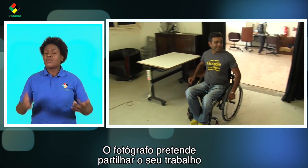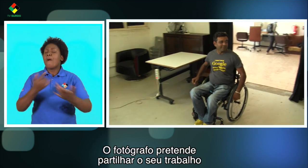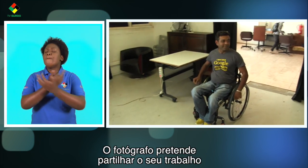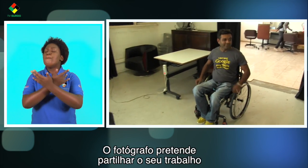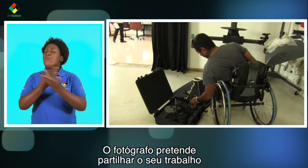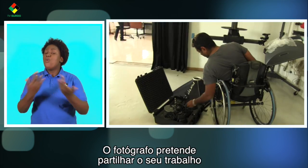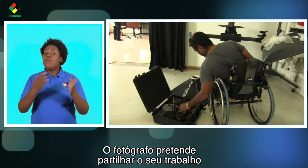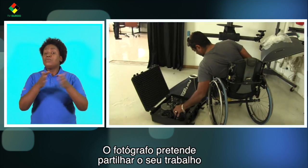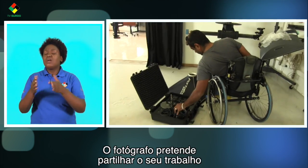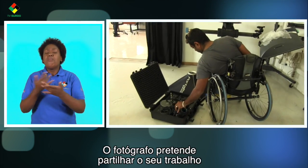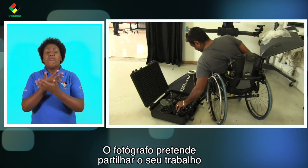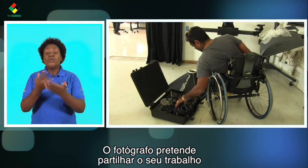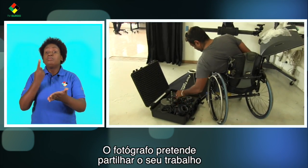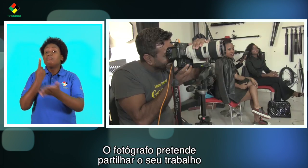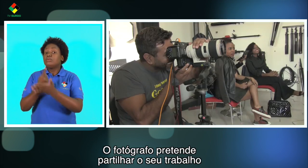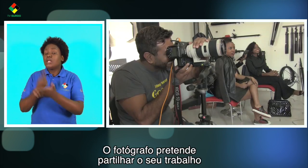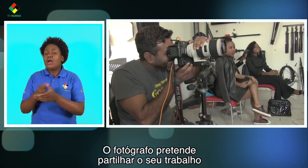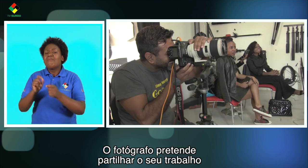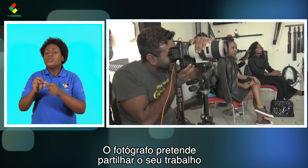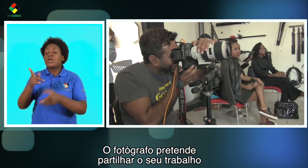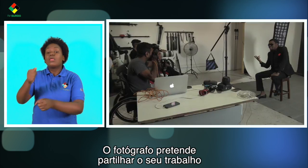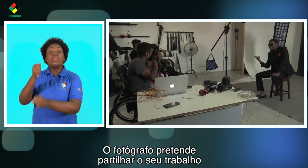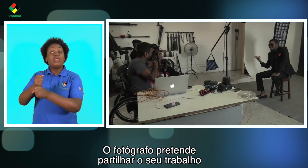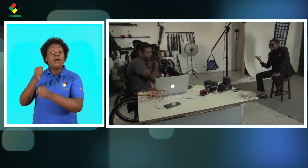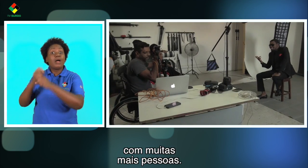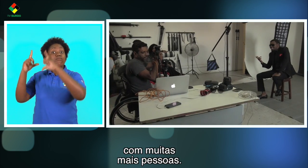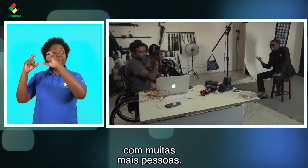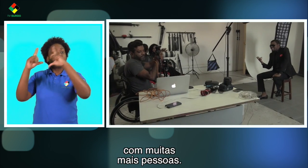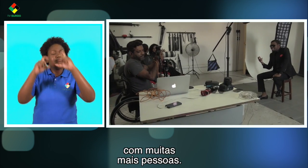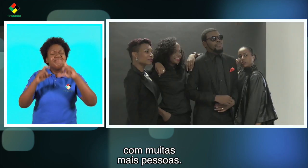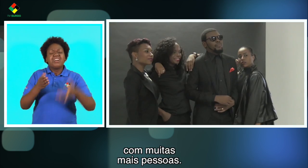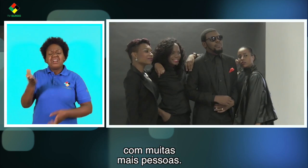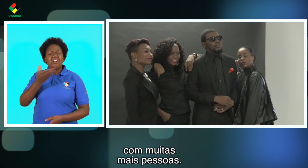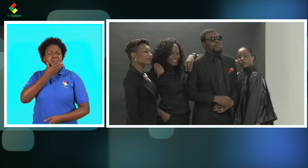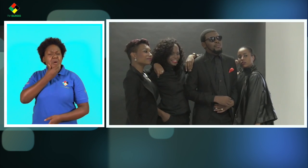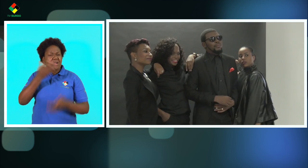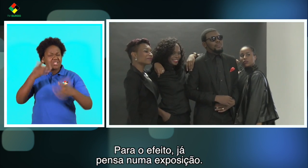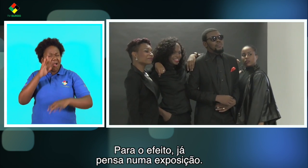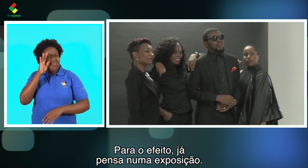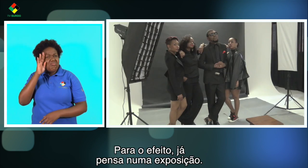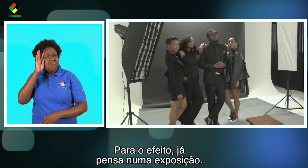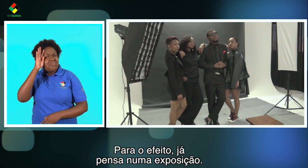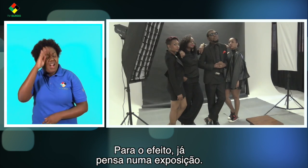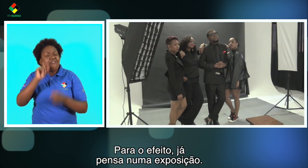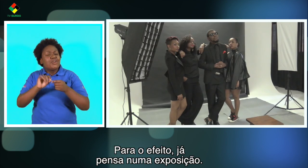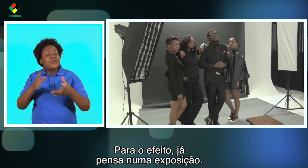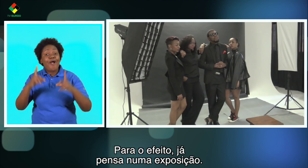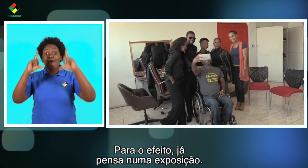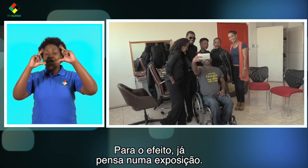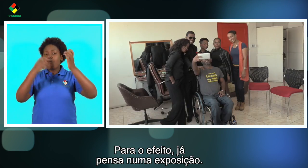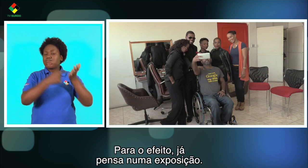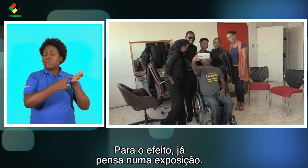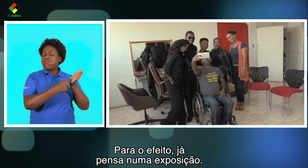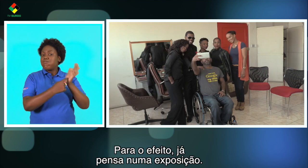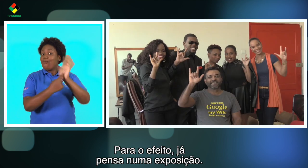O fotógrafo pretende partilhar o seu trabalho com muitas mais pessoas. Para o efeito, já pensa